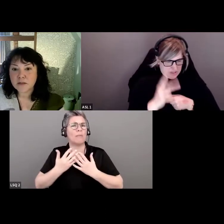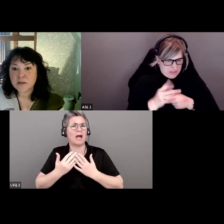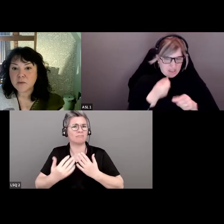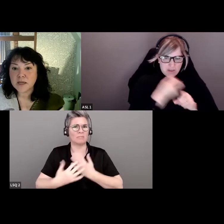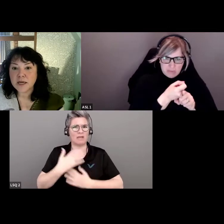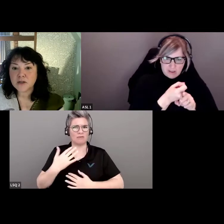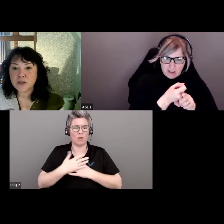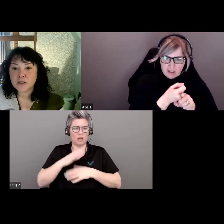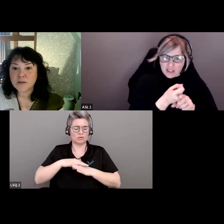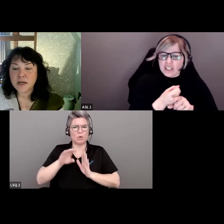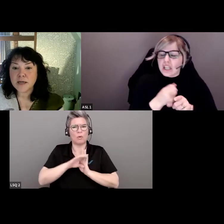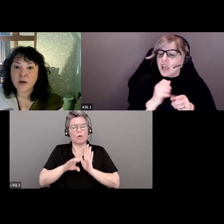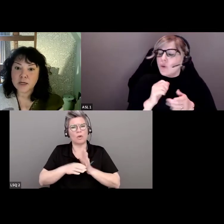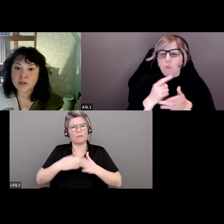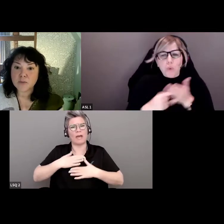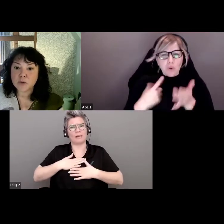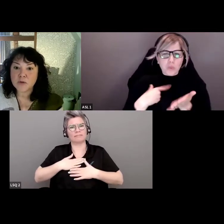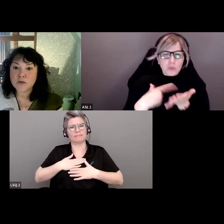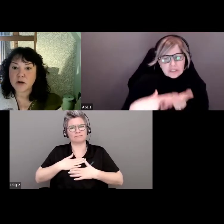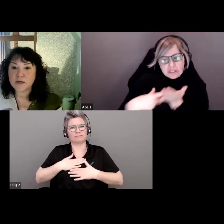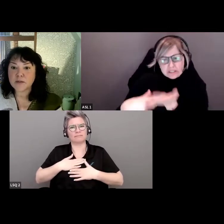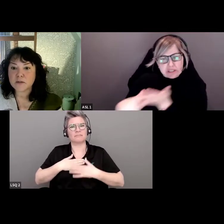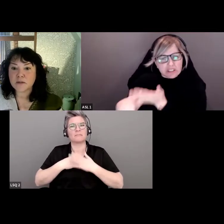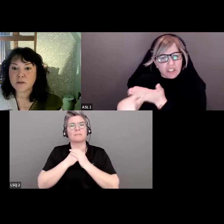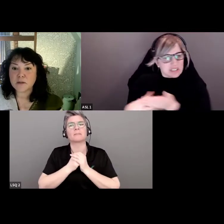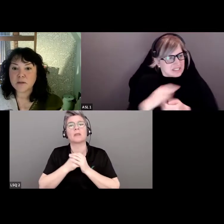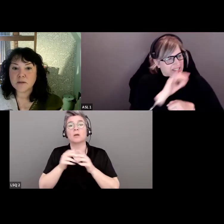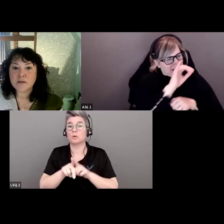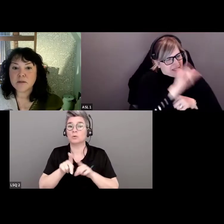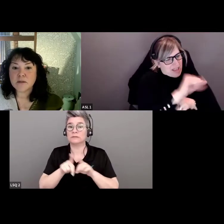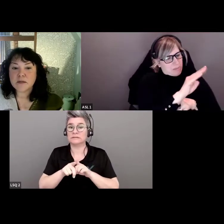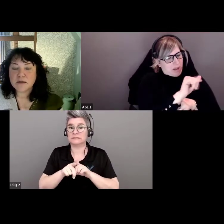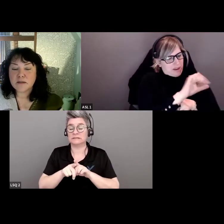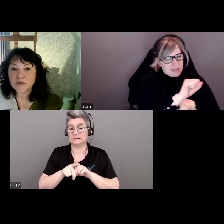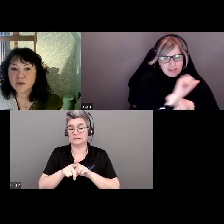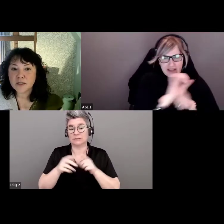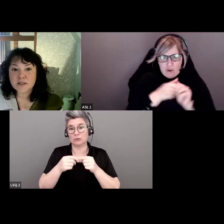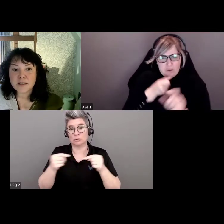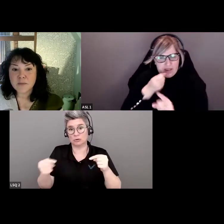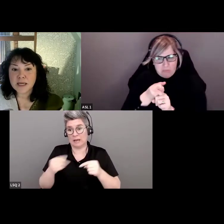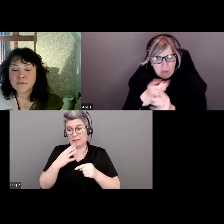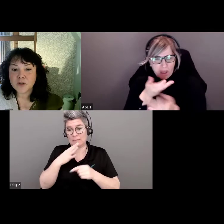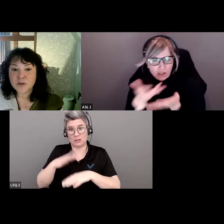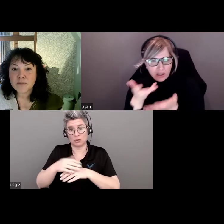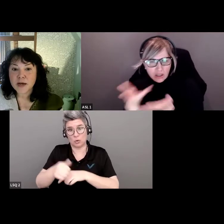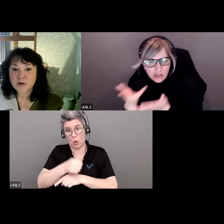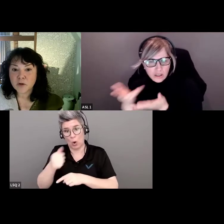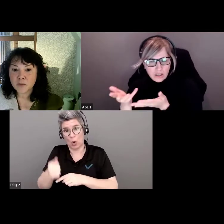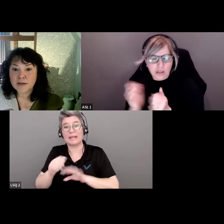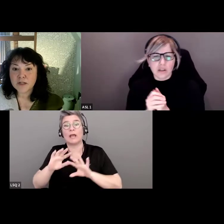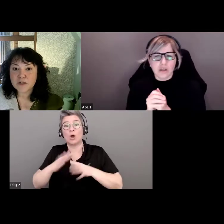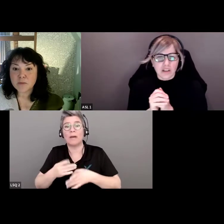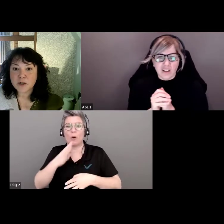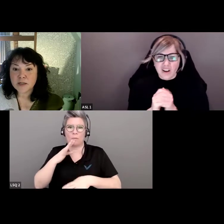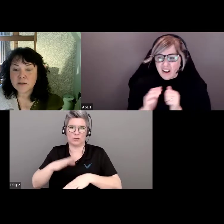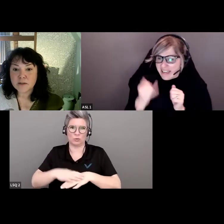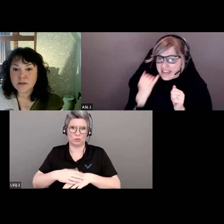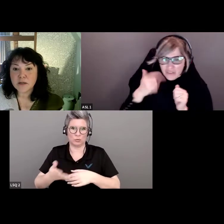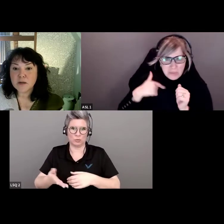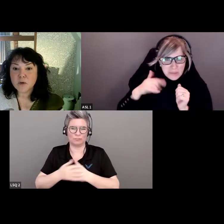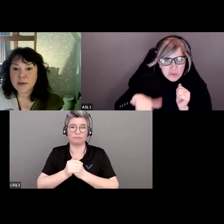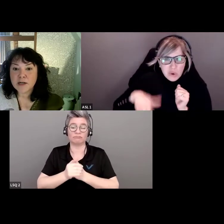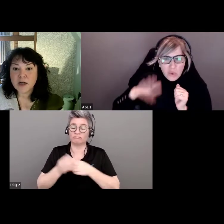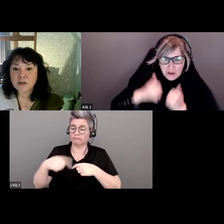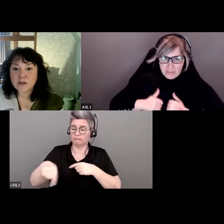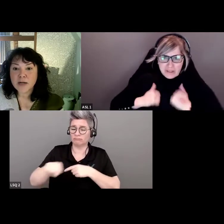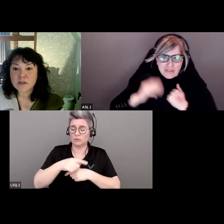notre comportement sans parler des sujets que nous abordons et la façon dont on les aborde. Tout cela